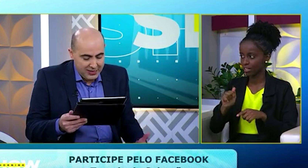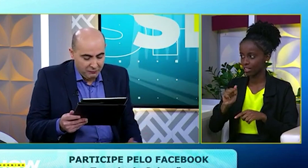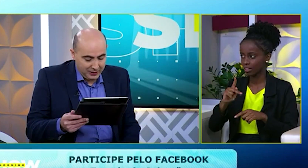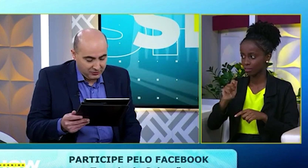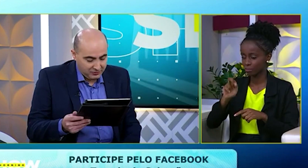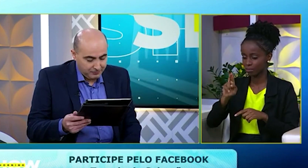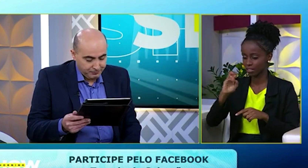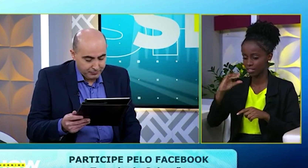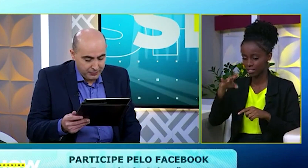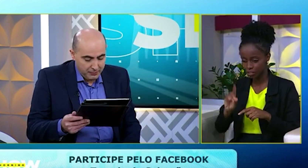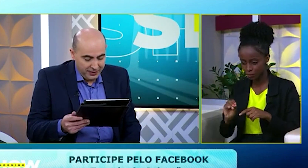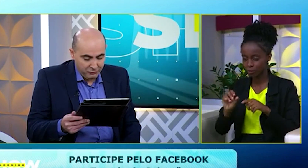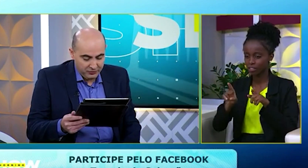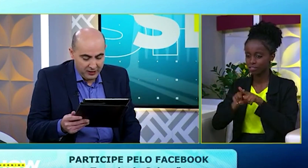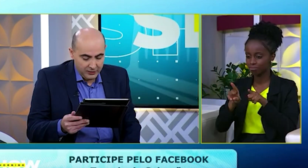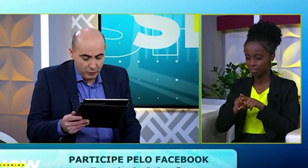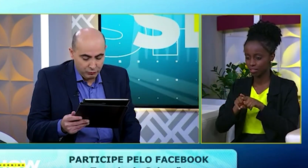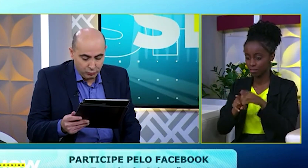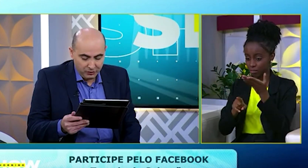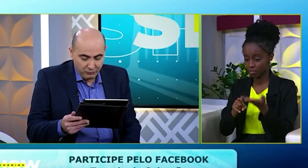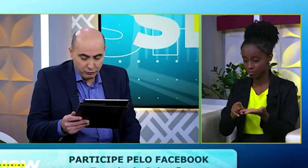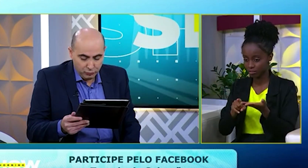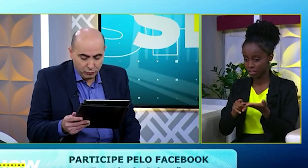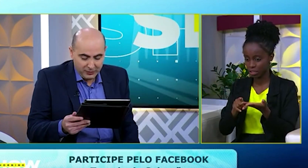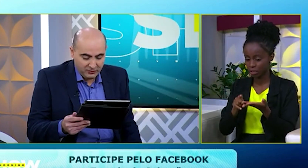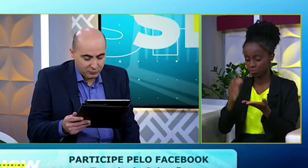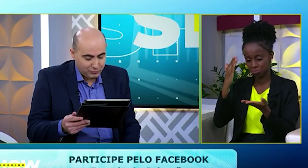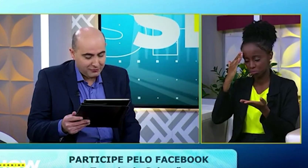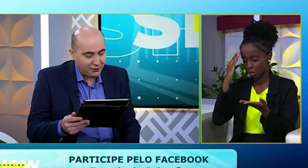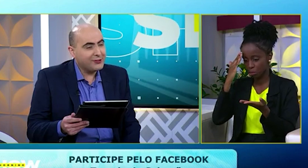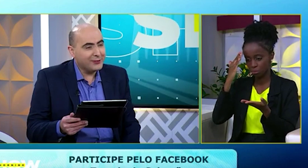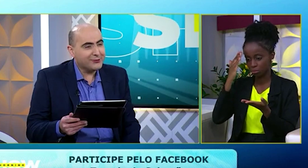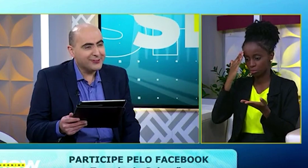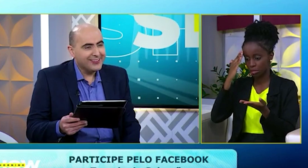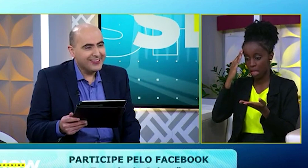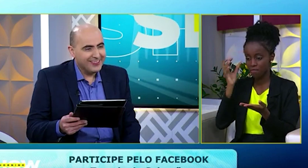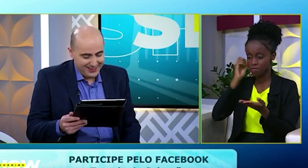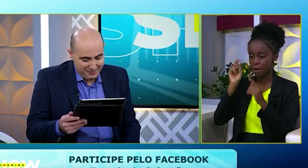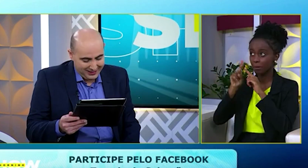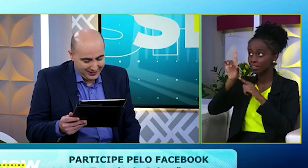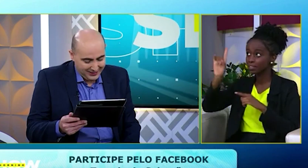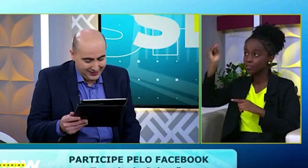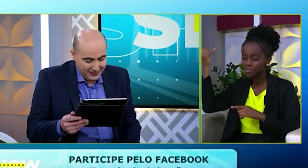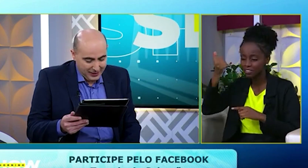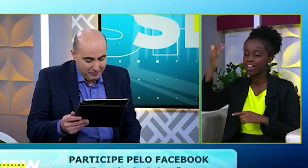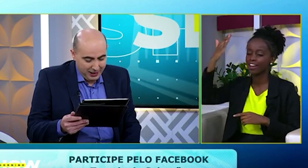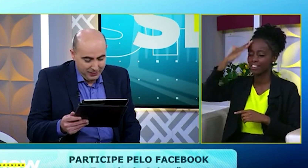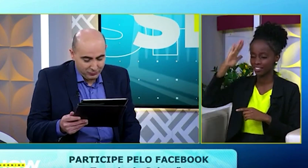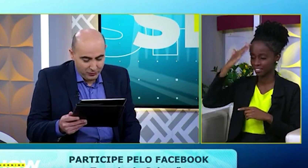EVG Libras, para você que não escuta a voz do mundo, mas escuta a voz de Deus. Olha que bacana.